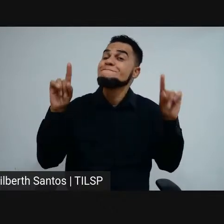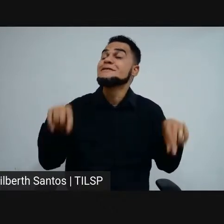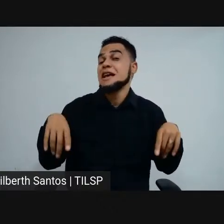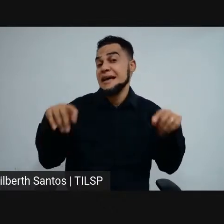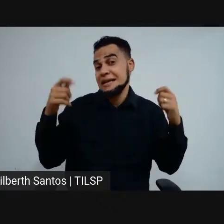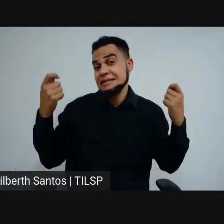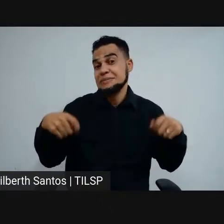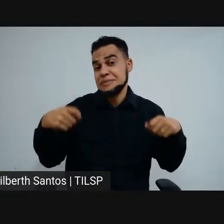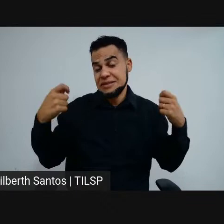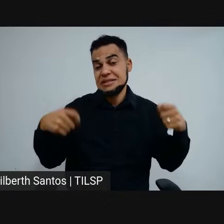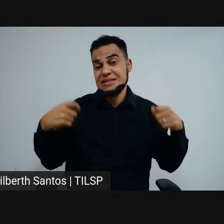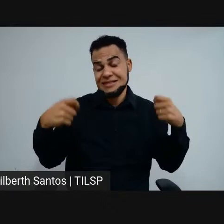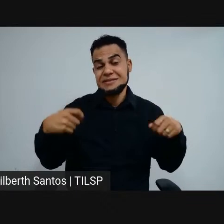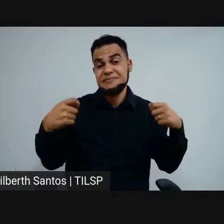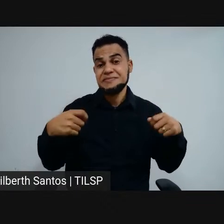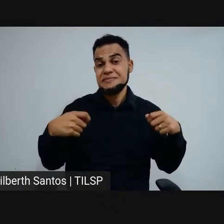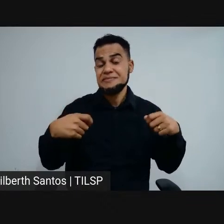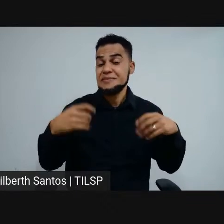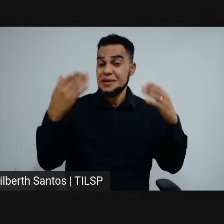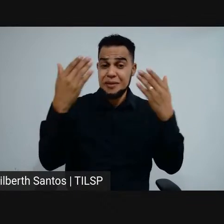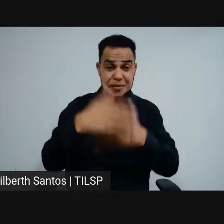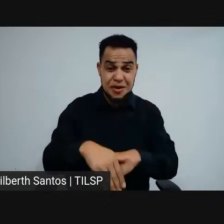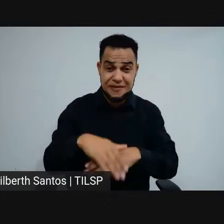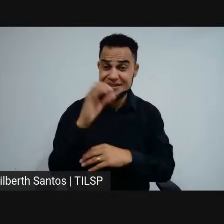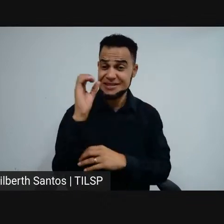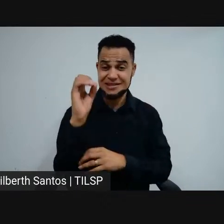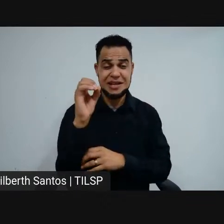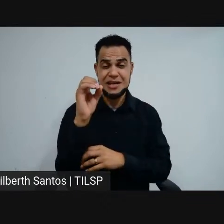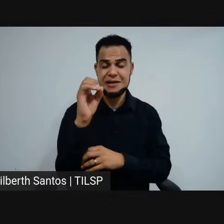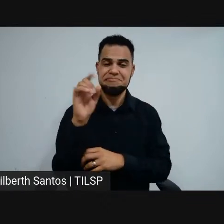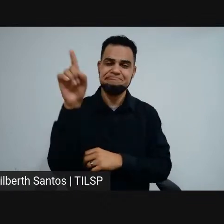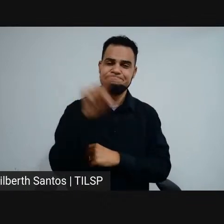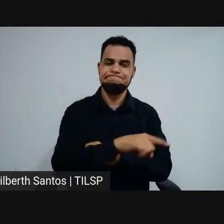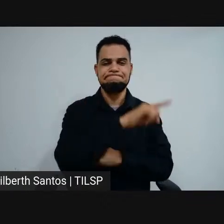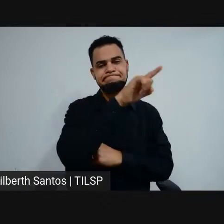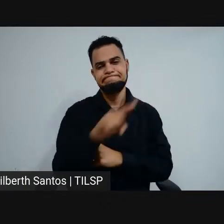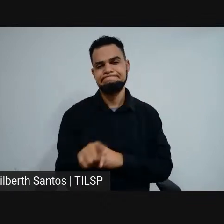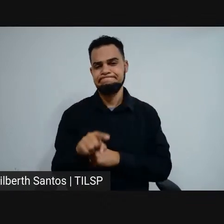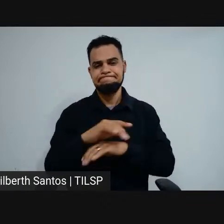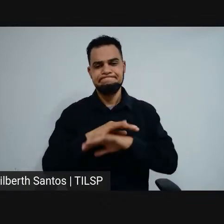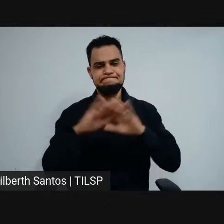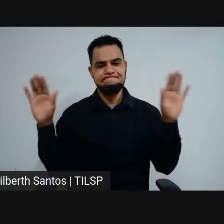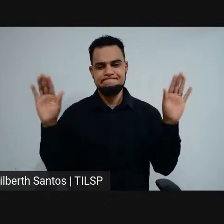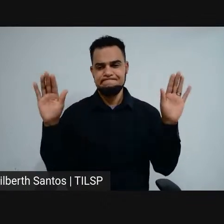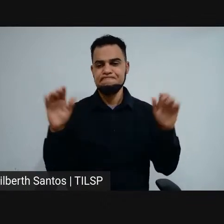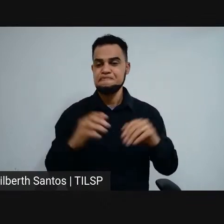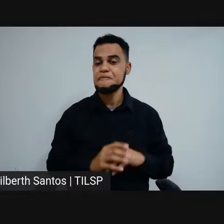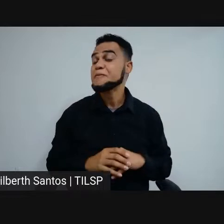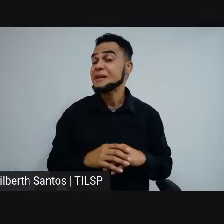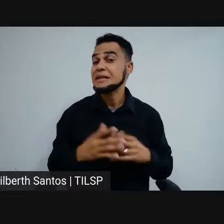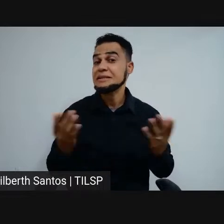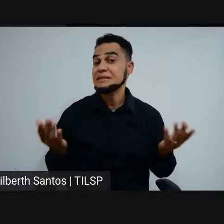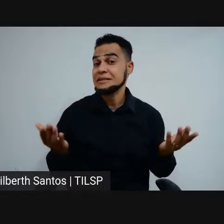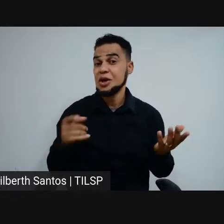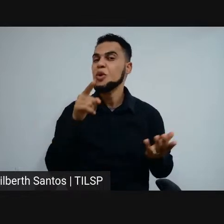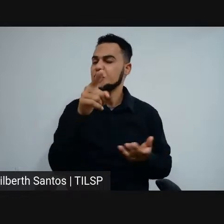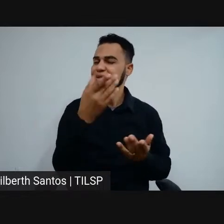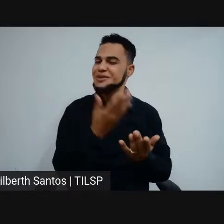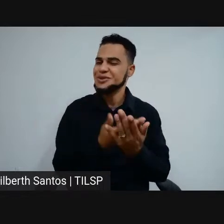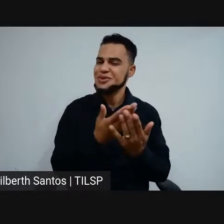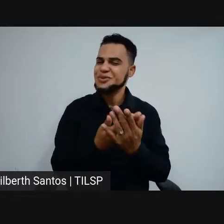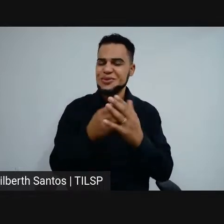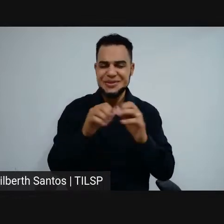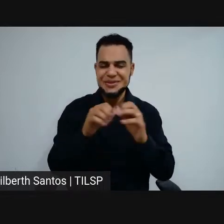seletivo. Provas zeradas, o candidato está excluído do processo. Tá bom? Mas, então, você estude, se